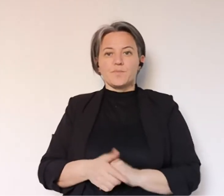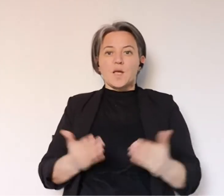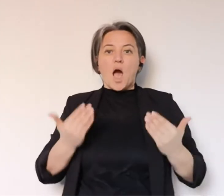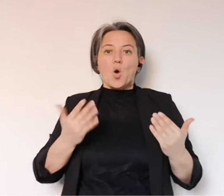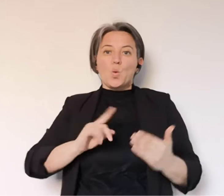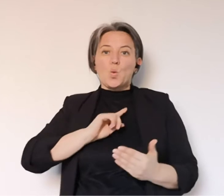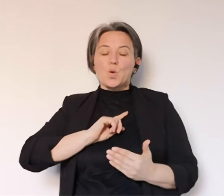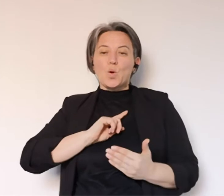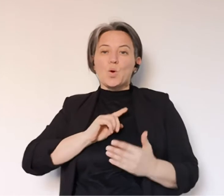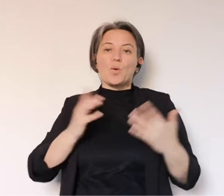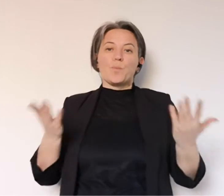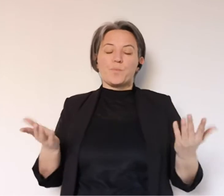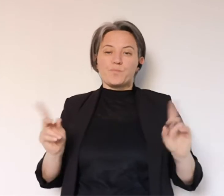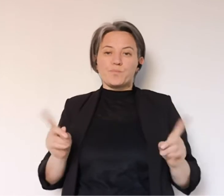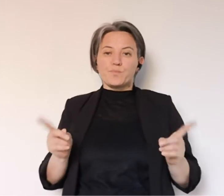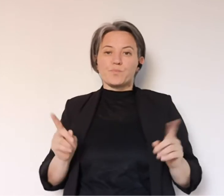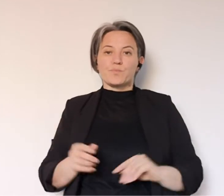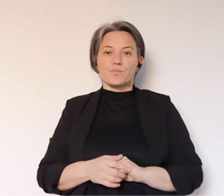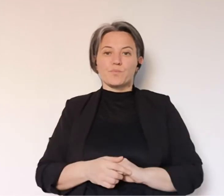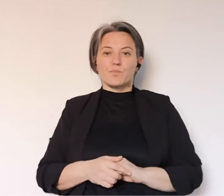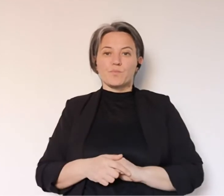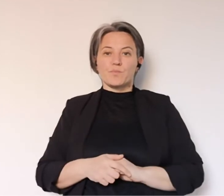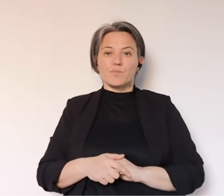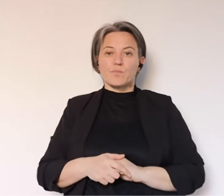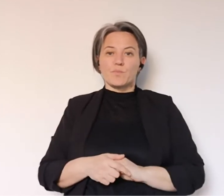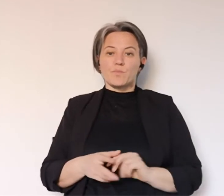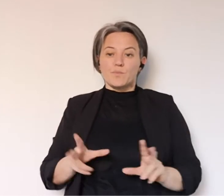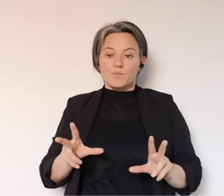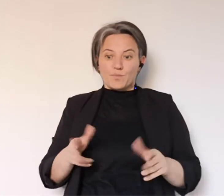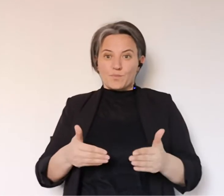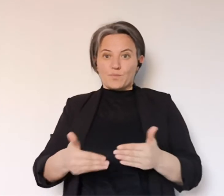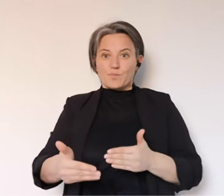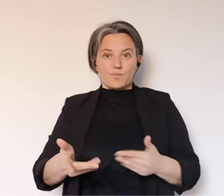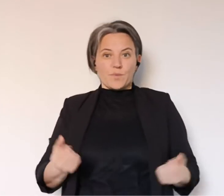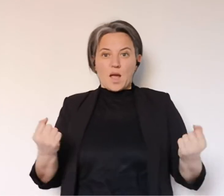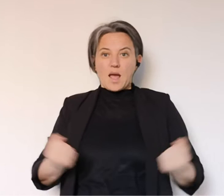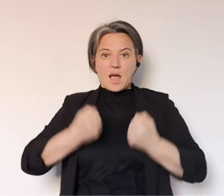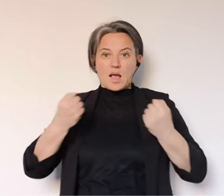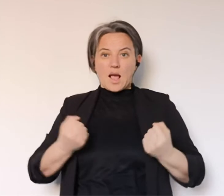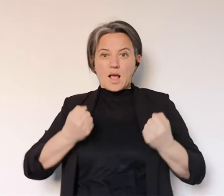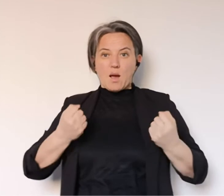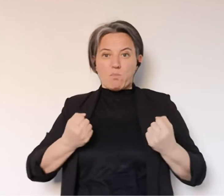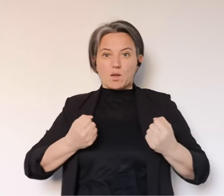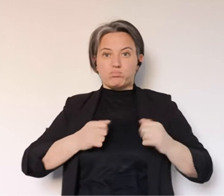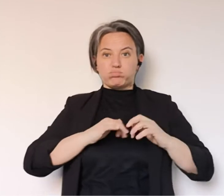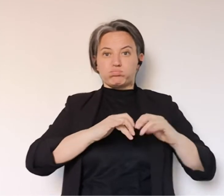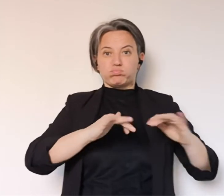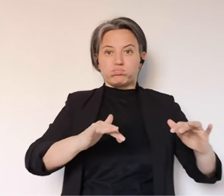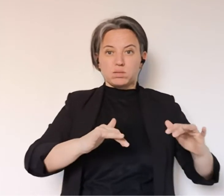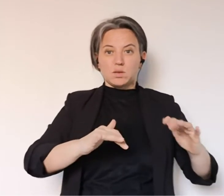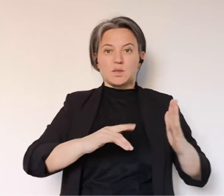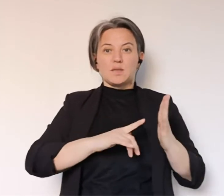quali malate. Ovviamente mi auguro che presto venga messa in campo un'ulteriore